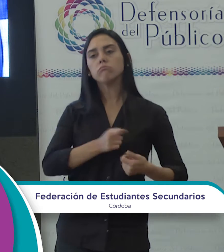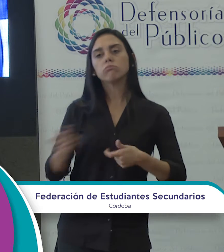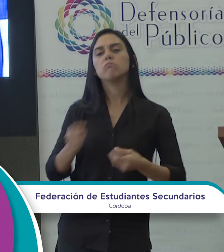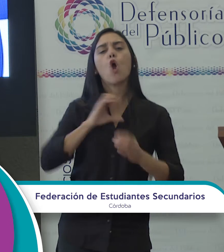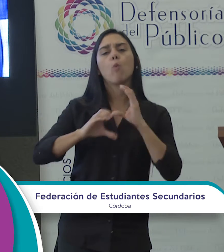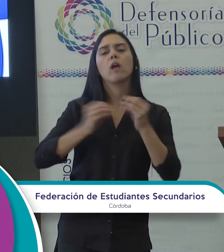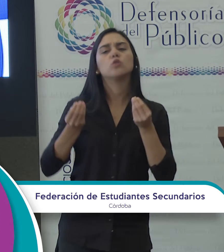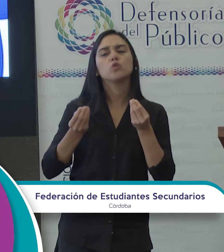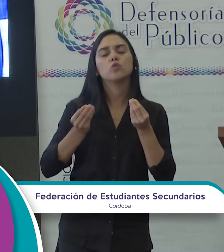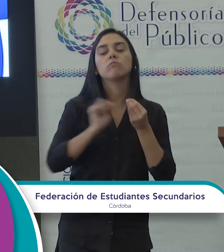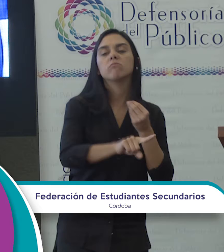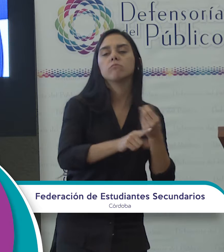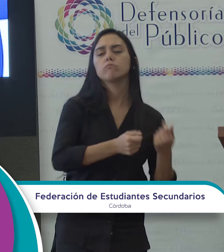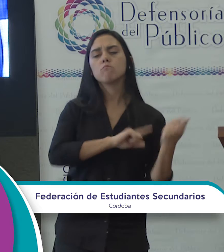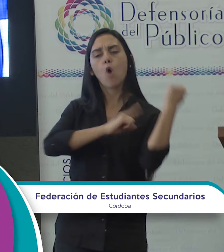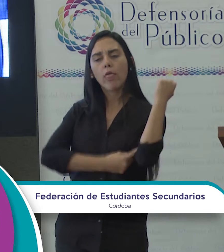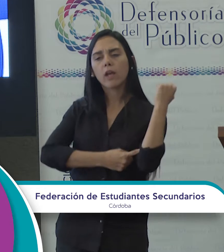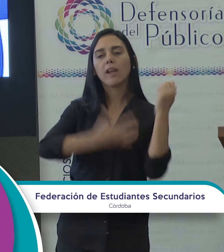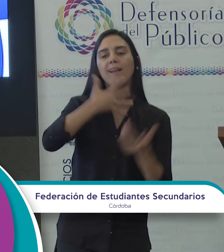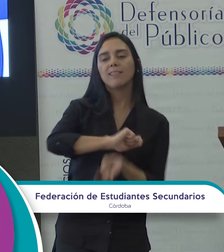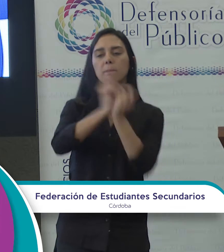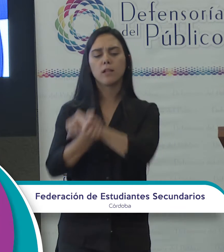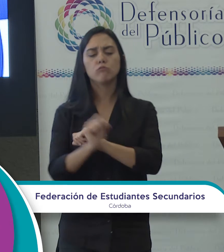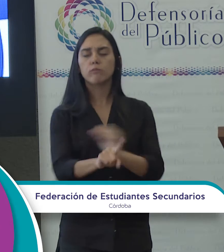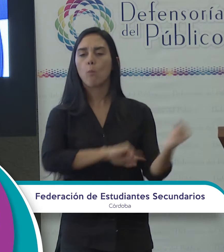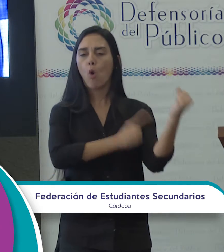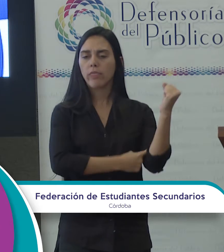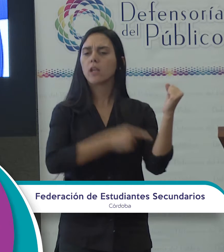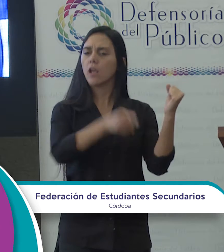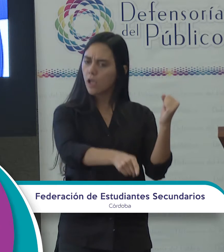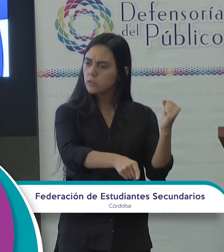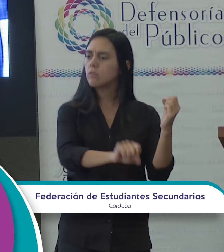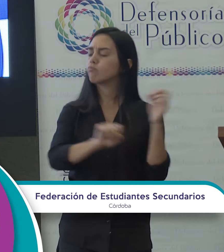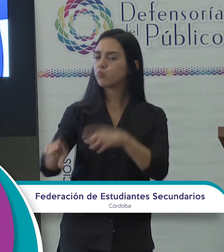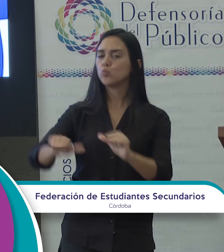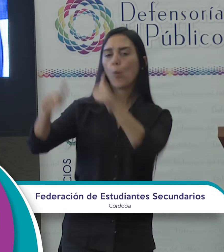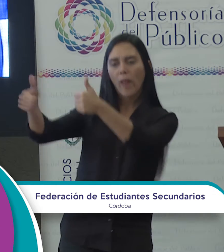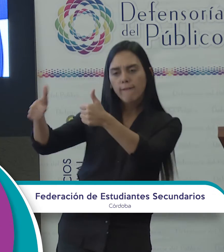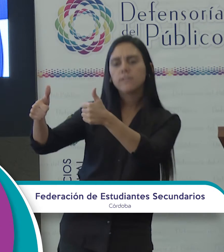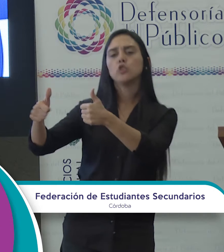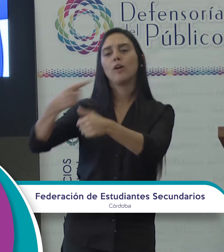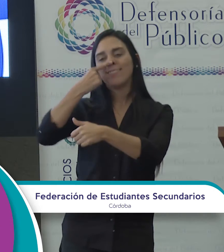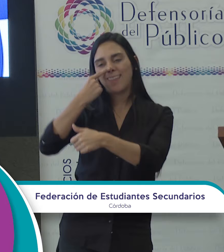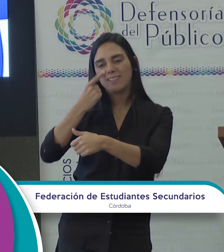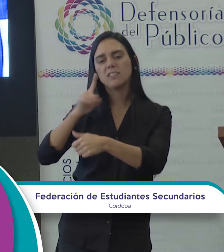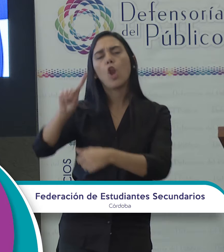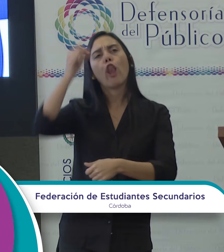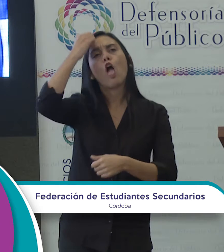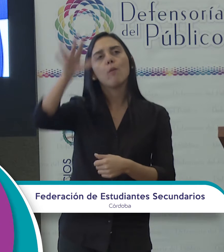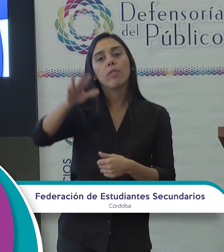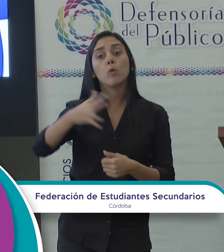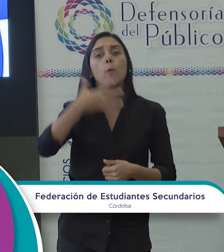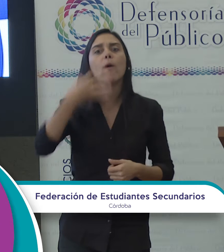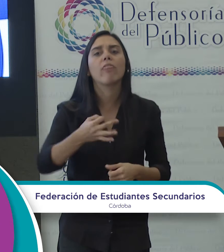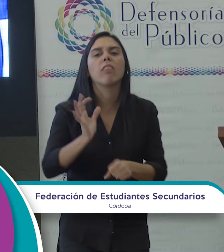es la verdad. Y la interpretación que tiene el poder de la realidad. Y esta es la que le combina sus beneficios e intereses. No olvidemos que la verdad